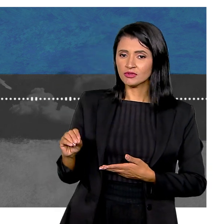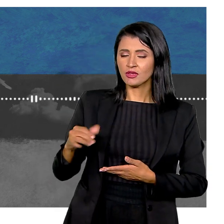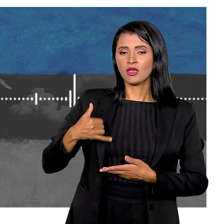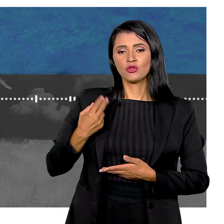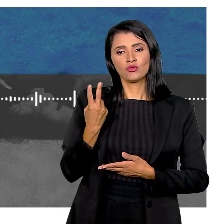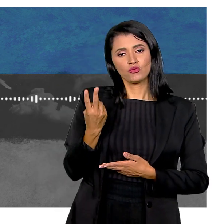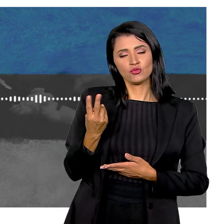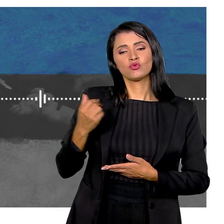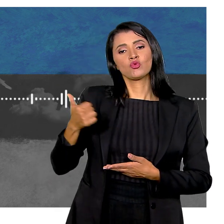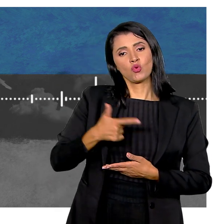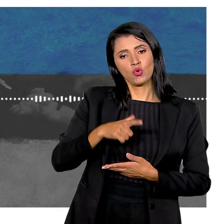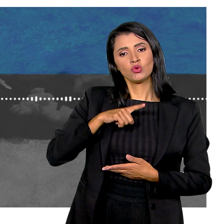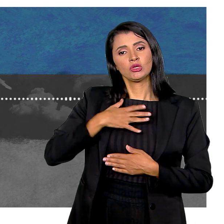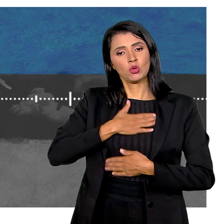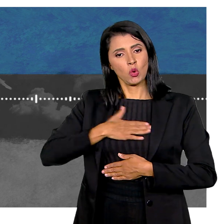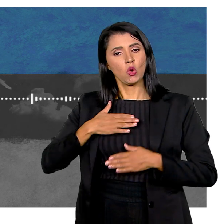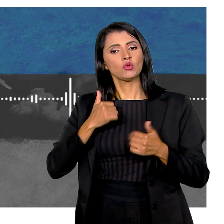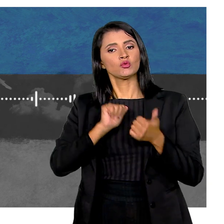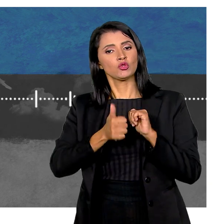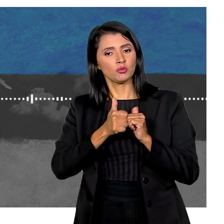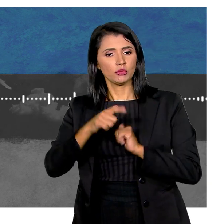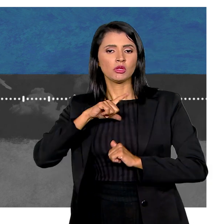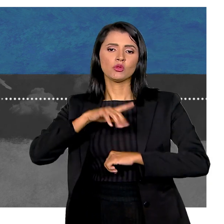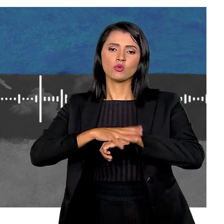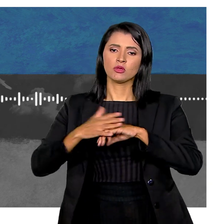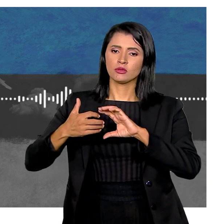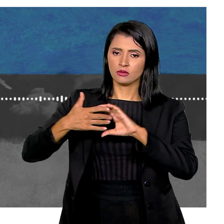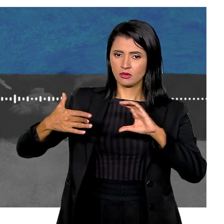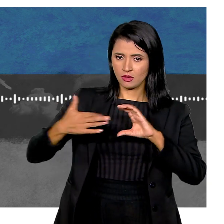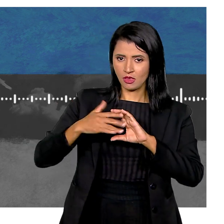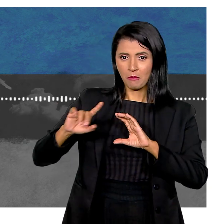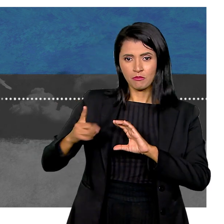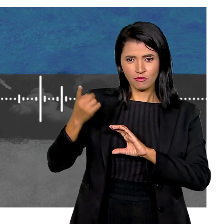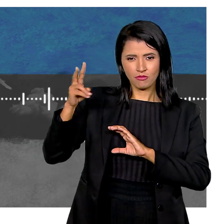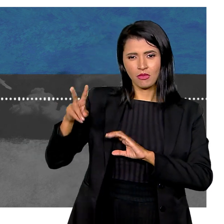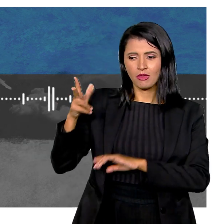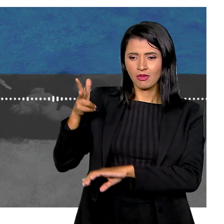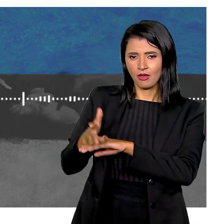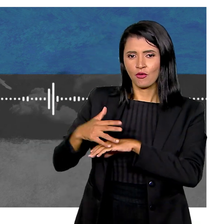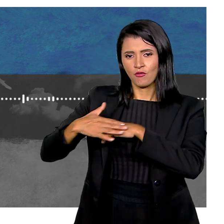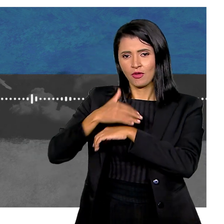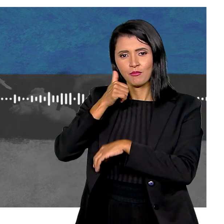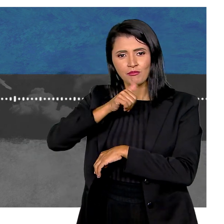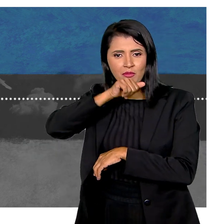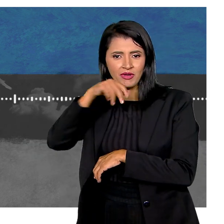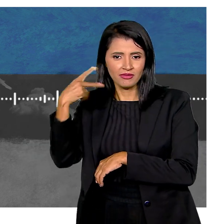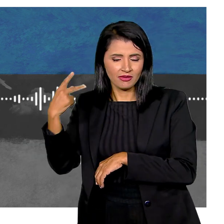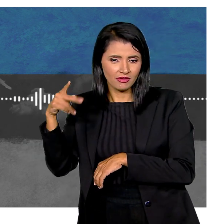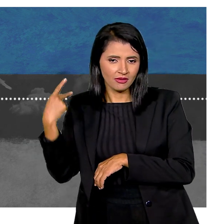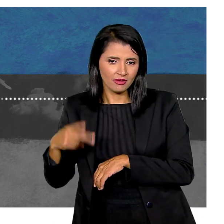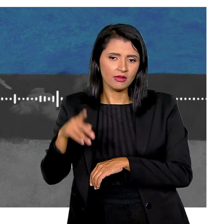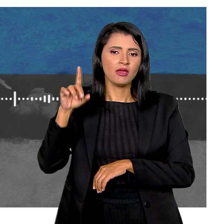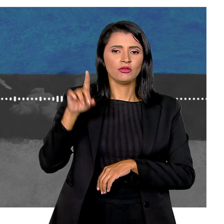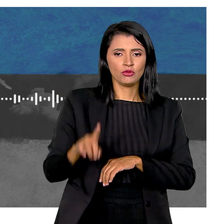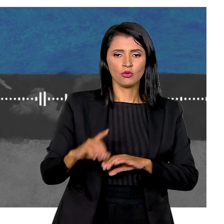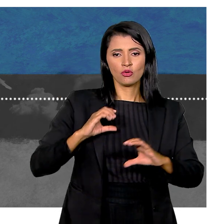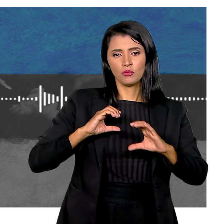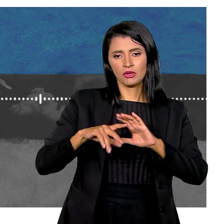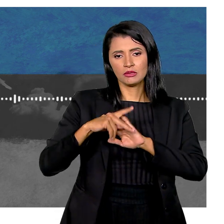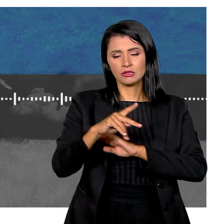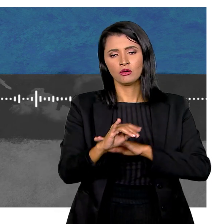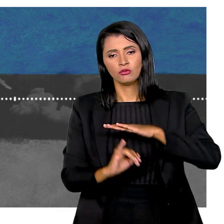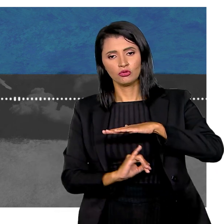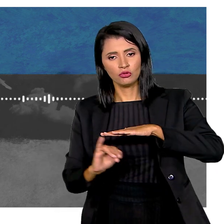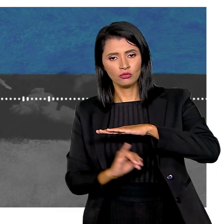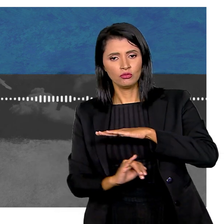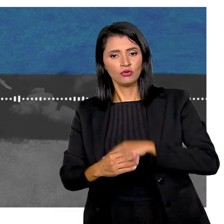10 anos E gosto de futebol E tenho uma doença rara Na primeira temporada Conversamos com a mãe do José A Roseli Ela é diretora